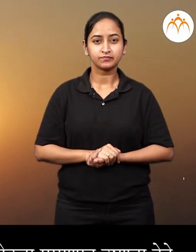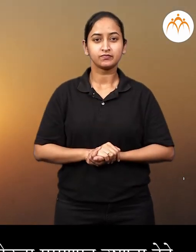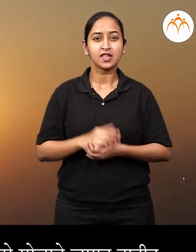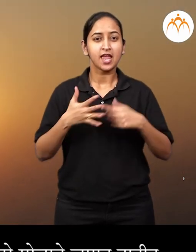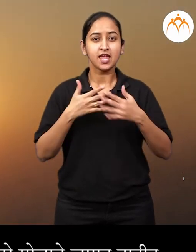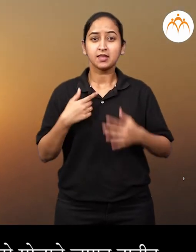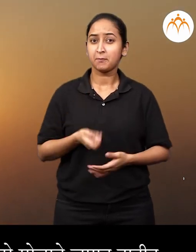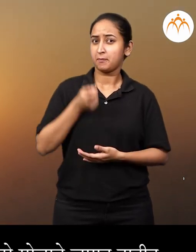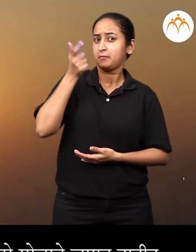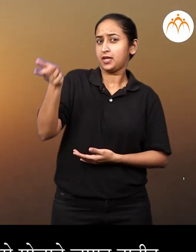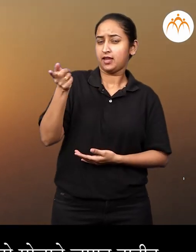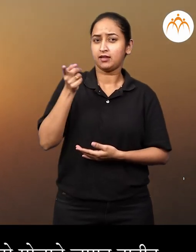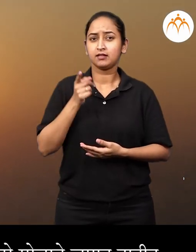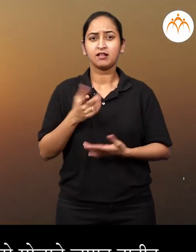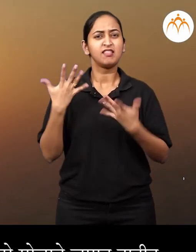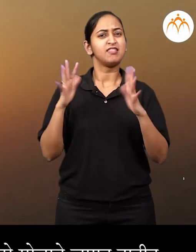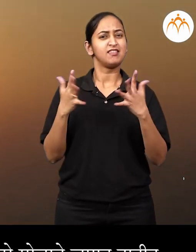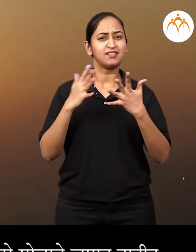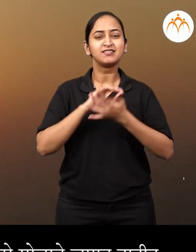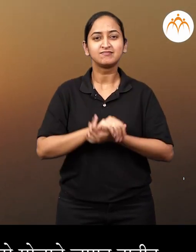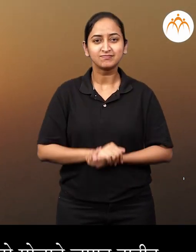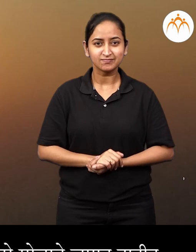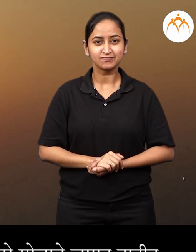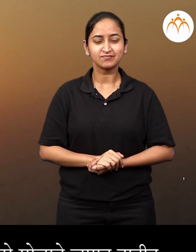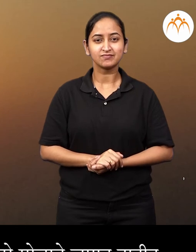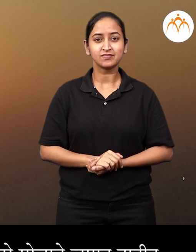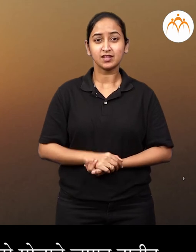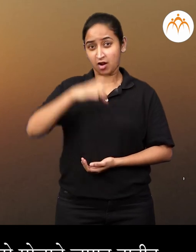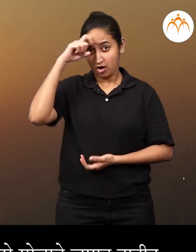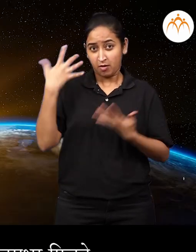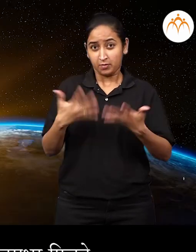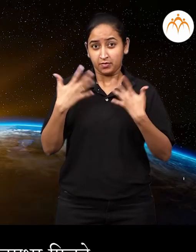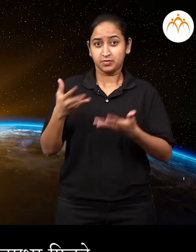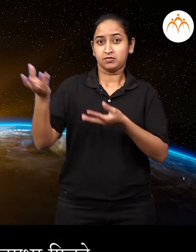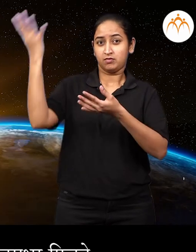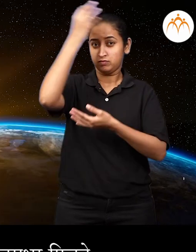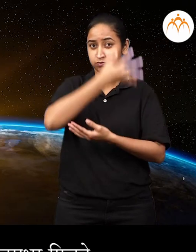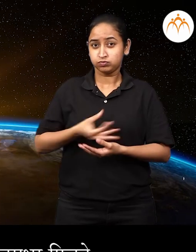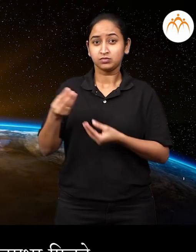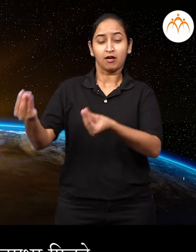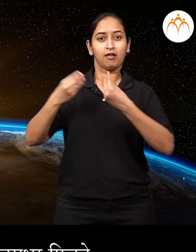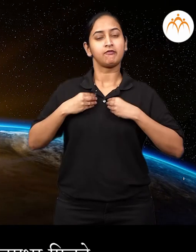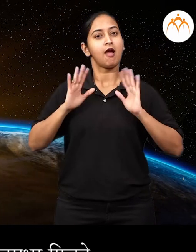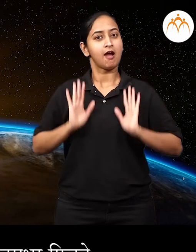तीचा सठी आपलेला कोड़ ते ही पईसे मोजावे लागत नाहीत ही उष्णता आपलेला दिवस भर मेलते